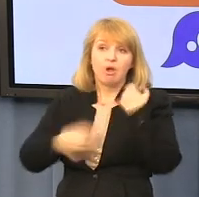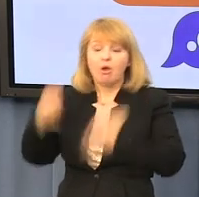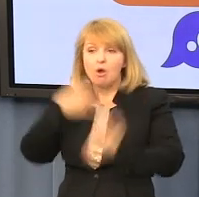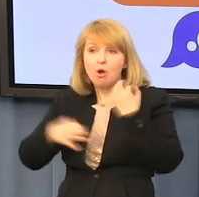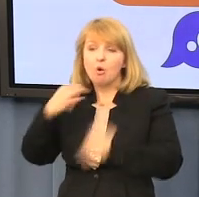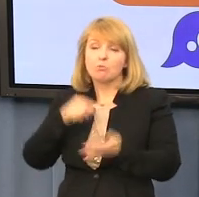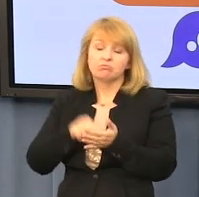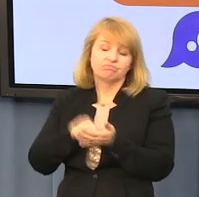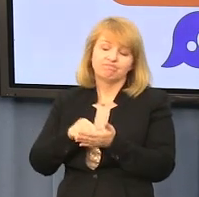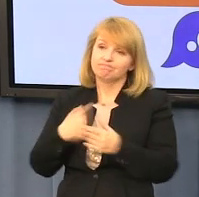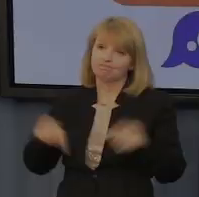Kotliński przed chwilą wymienił.